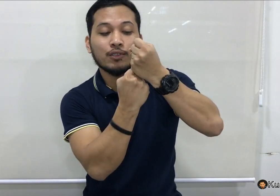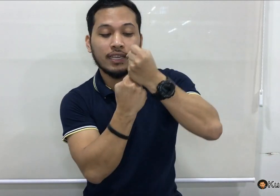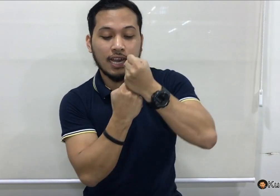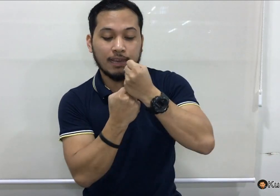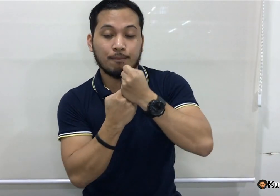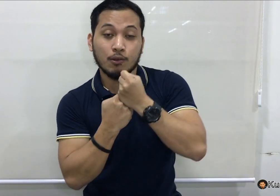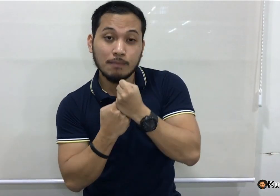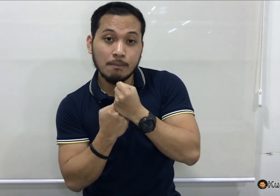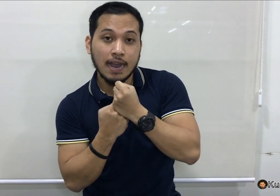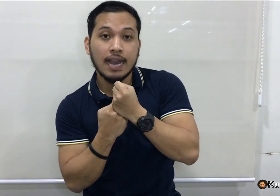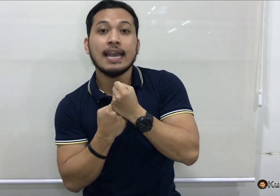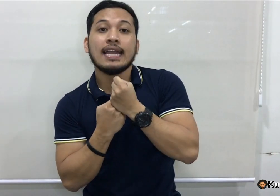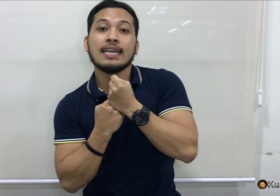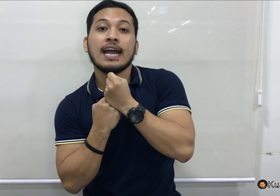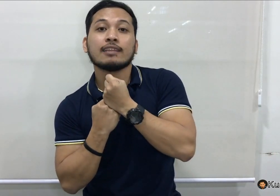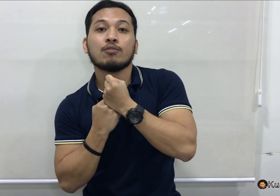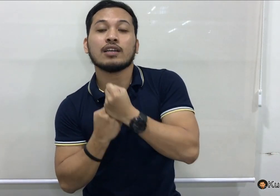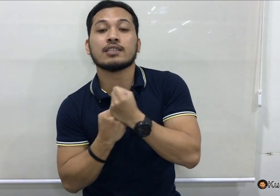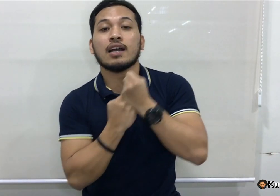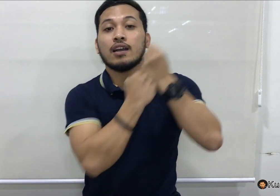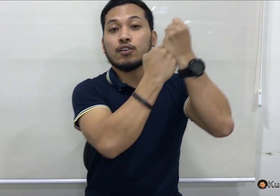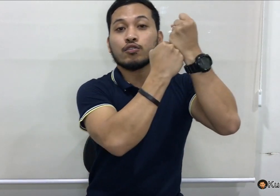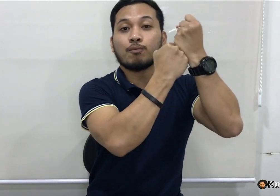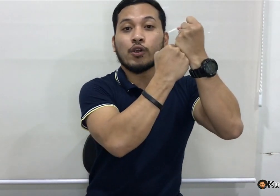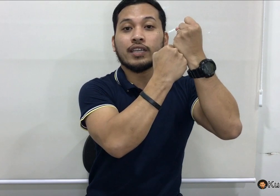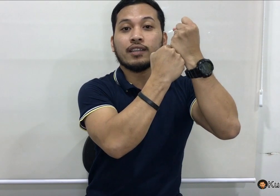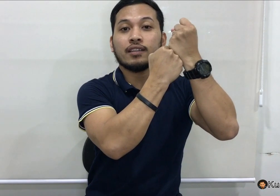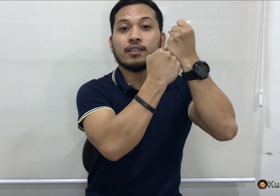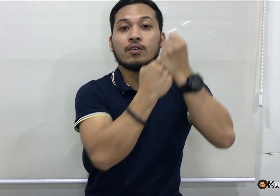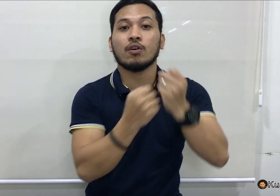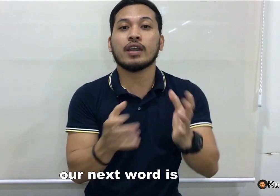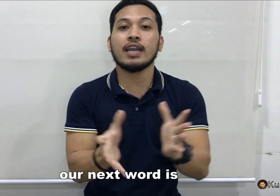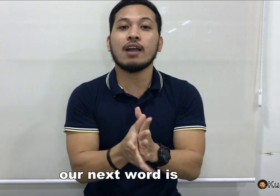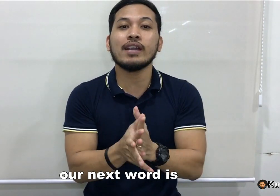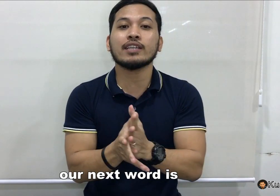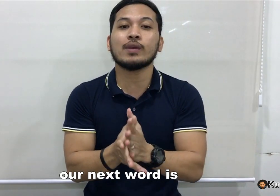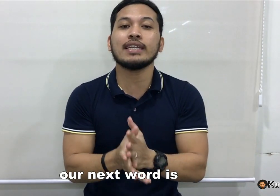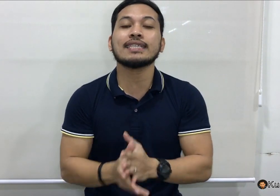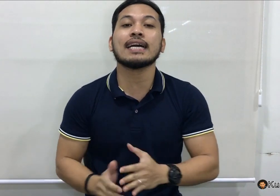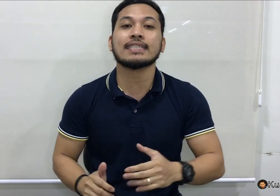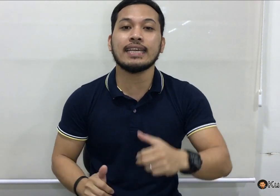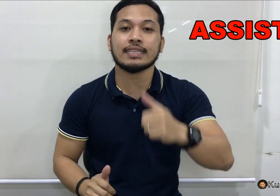po sa ilalim. Prong baba, iangat mo lang siya. Support. Okay, our next word is, assist.